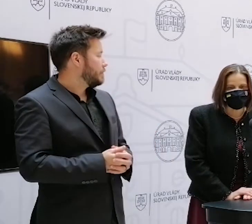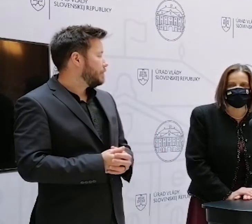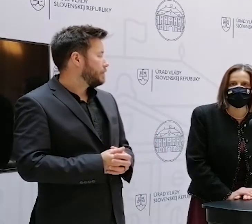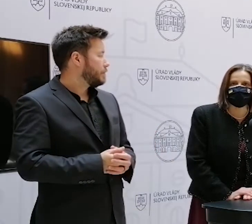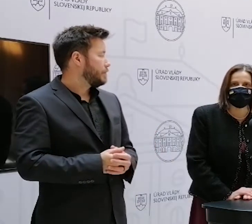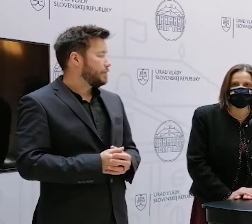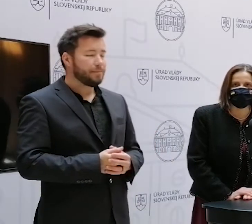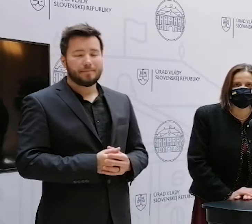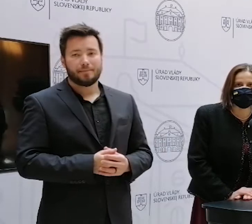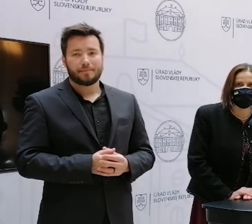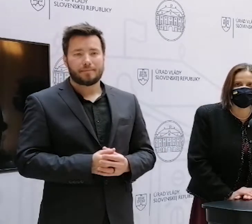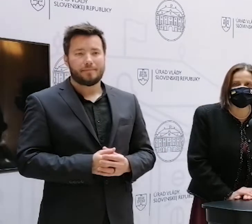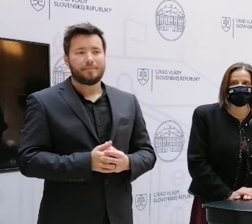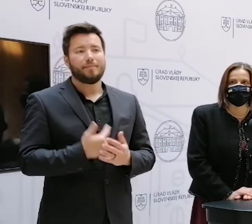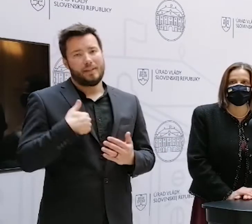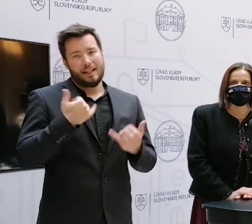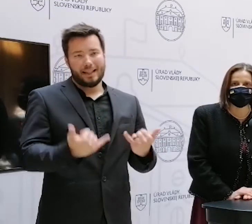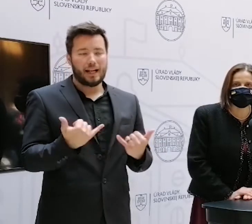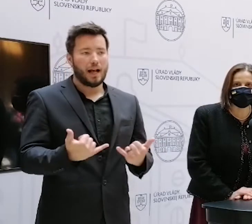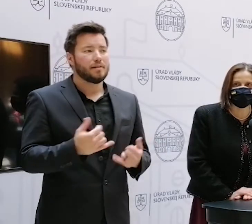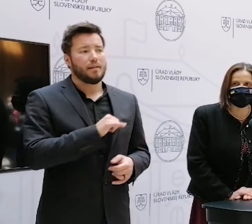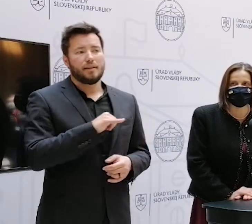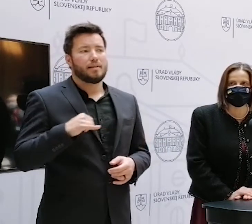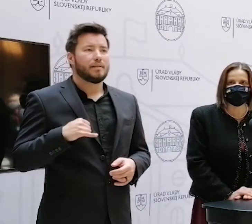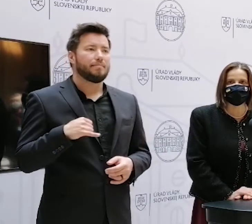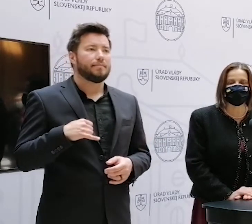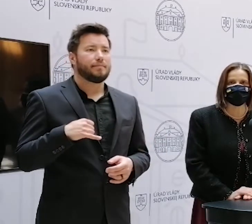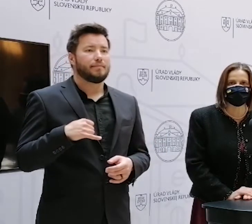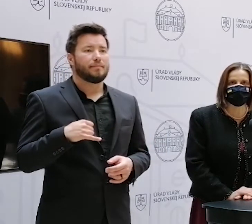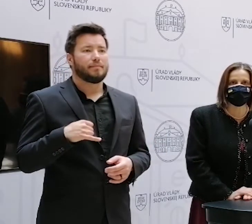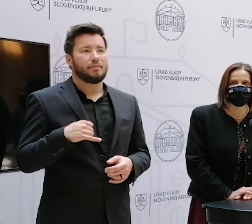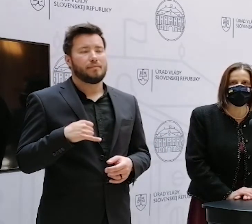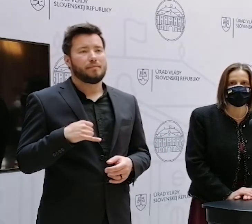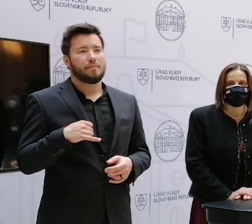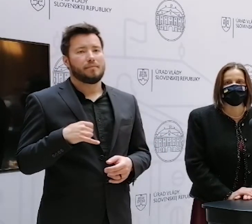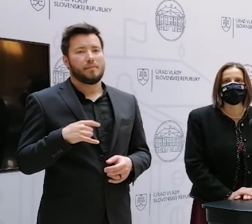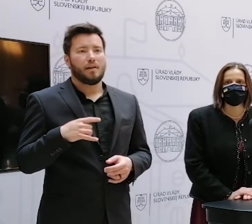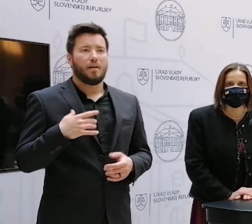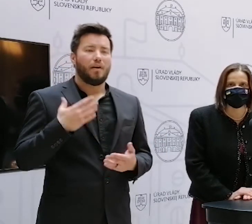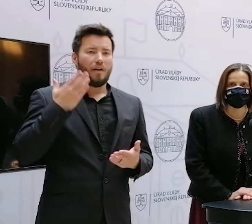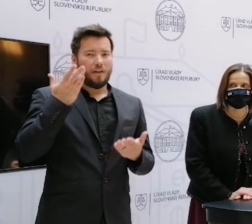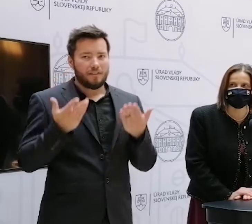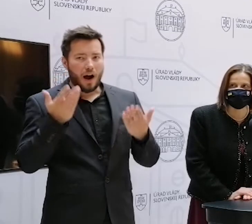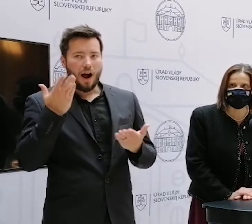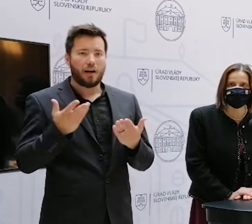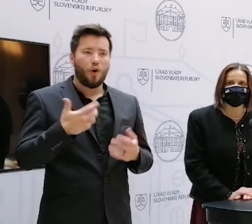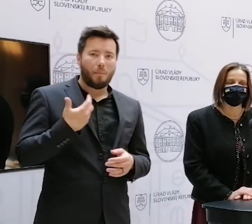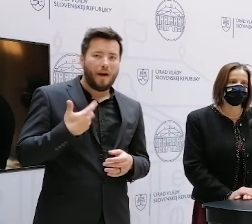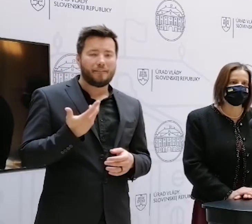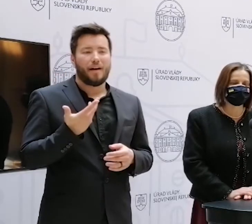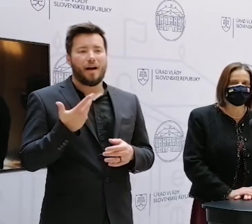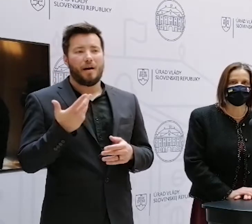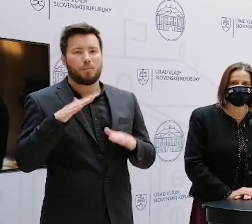Ja by som teraz nevytvárala žiadne obavy z toho, že nedôjde k dôslednému pokračovaniu, vyšetrovania